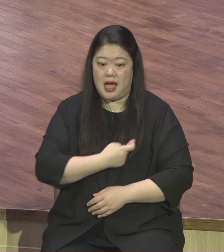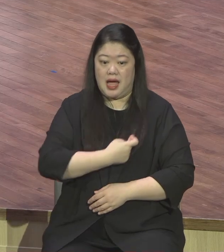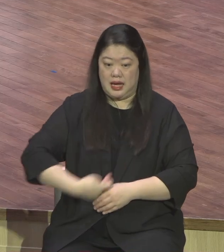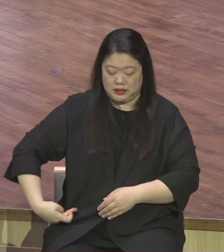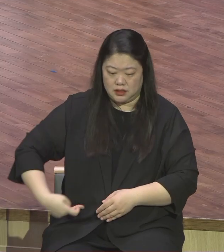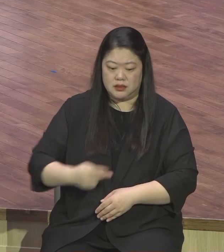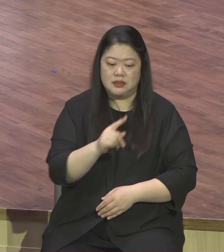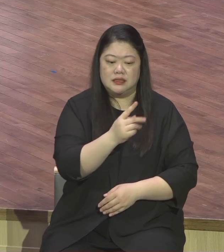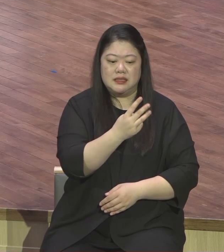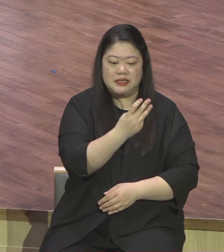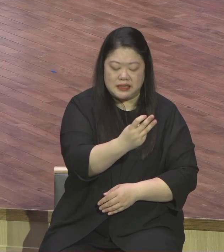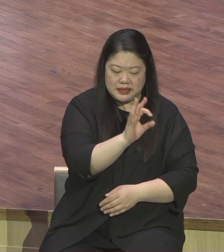상태의 수까지 열두 가지